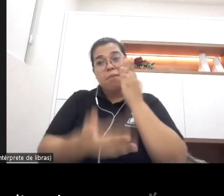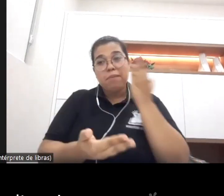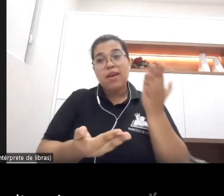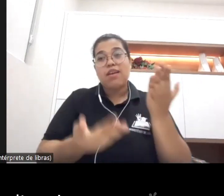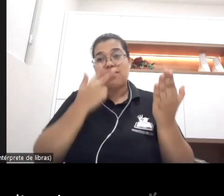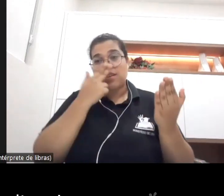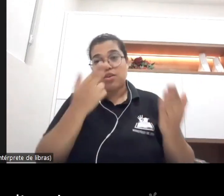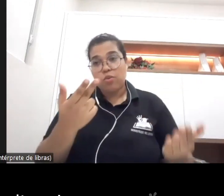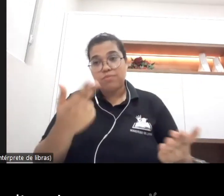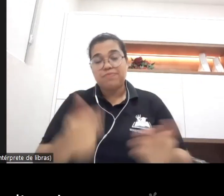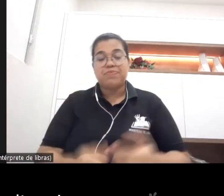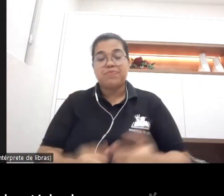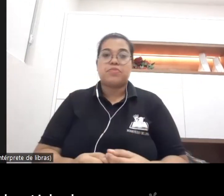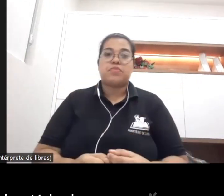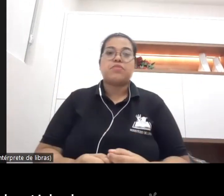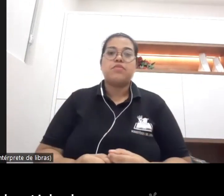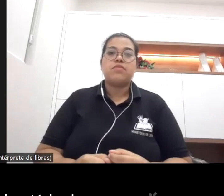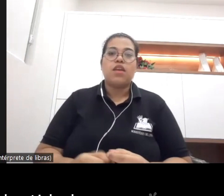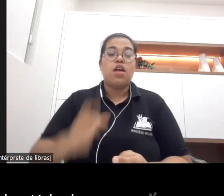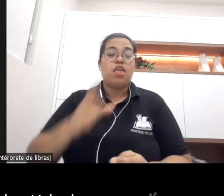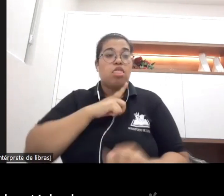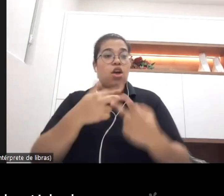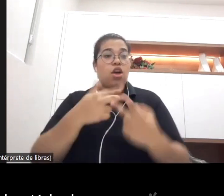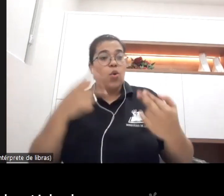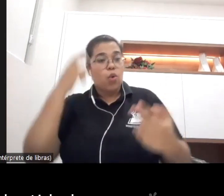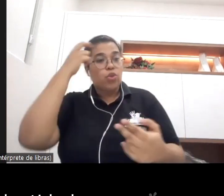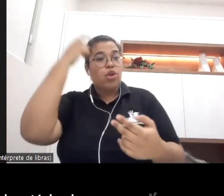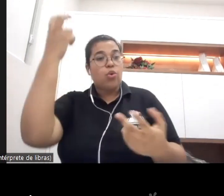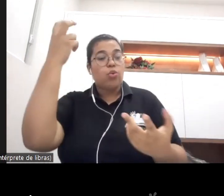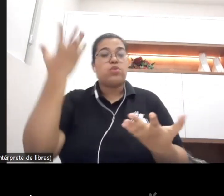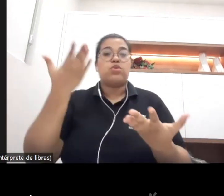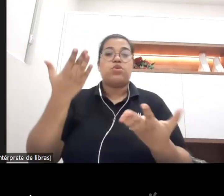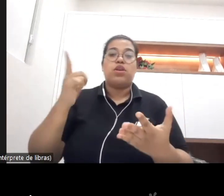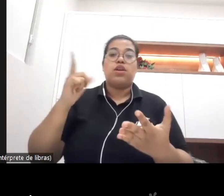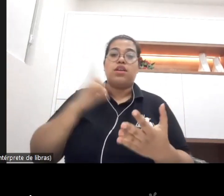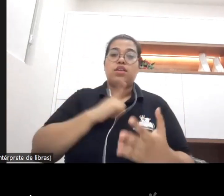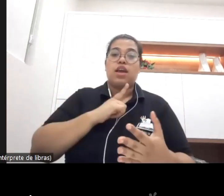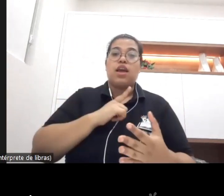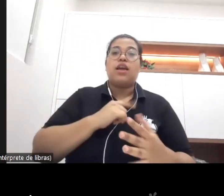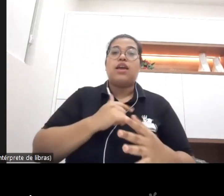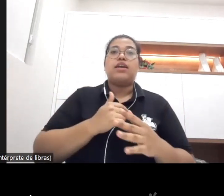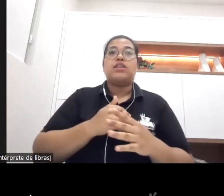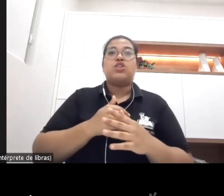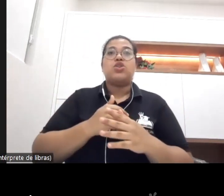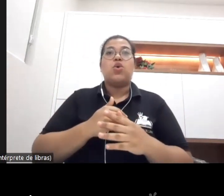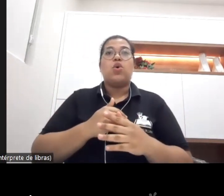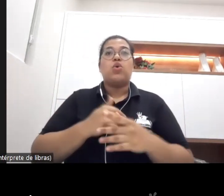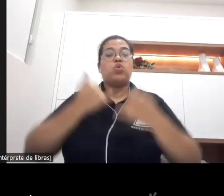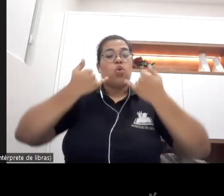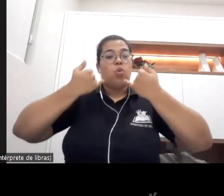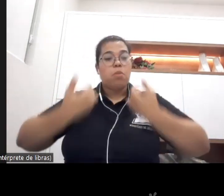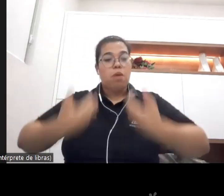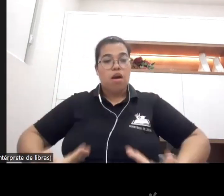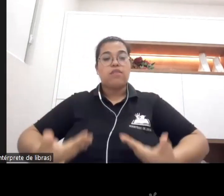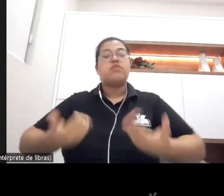a elementos culturais a construção de identidades questões referentes